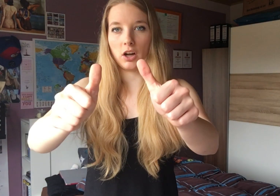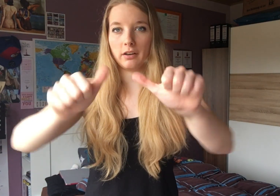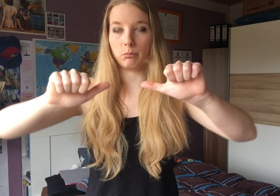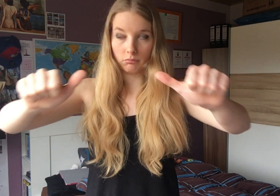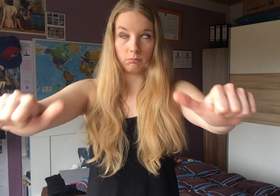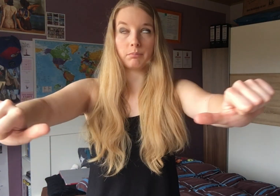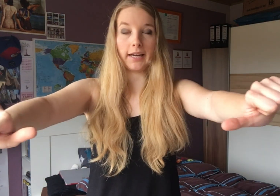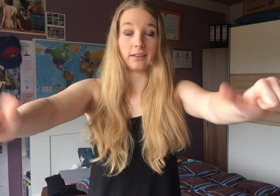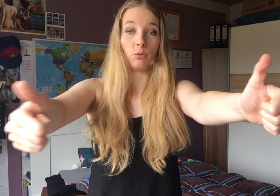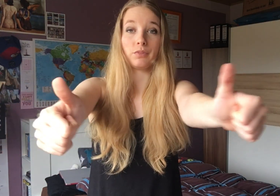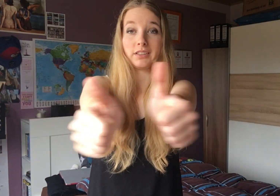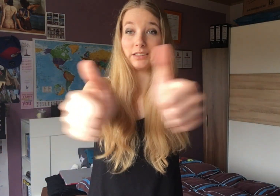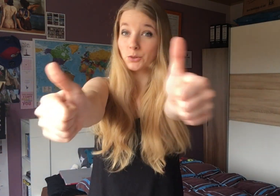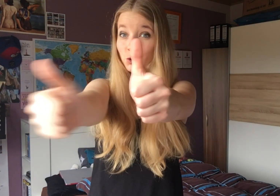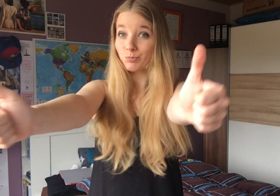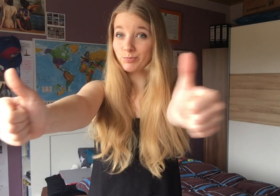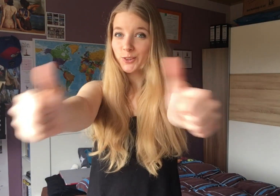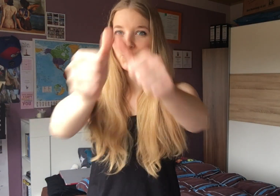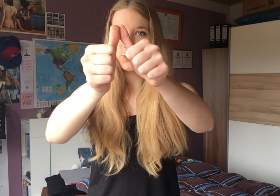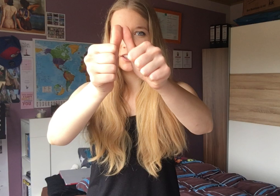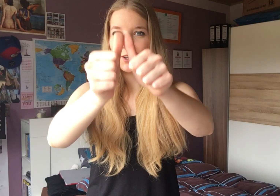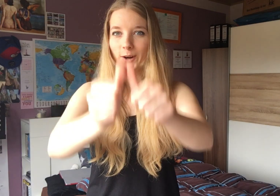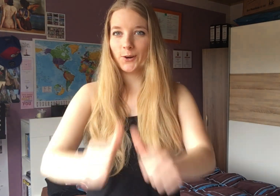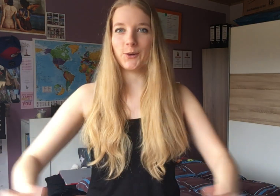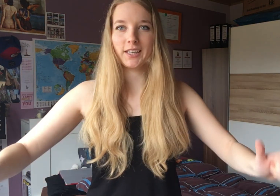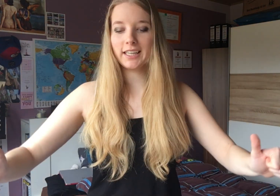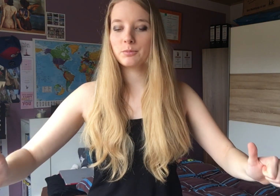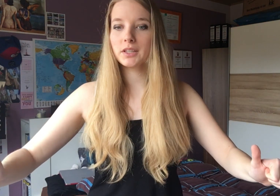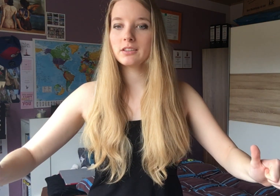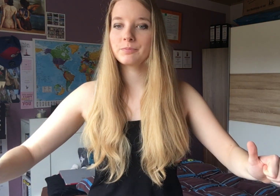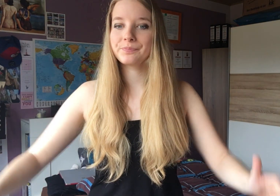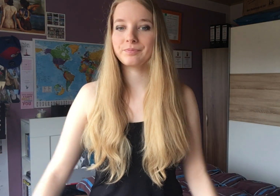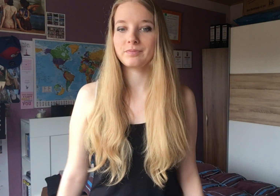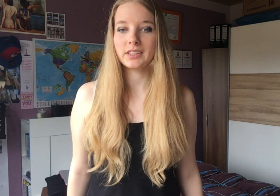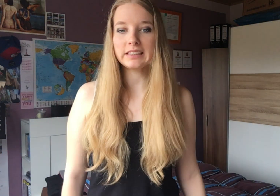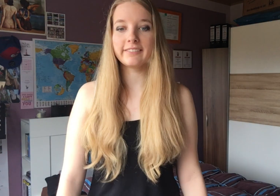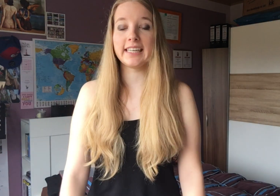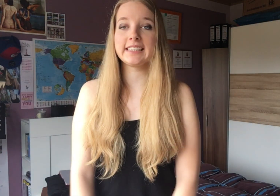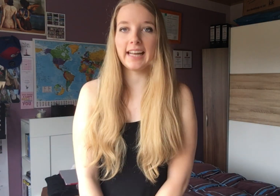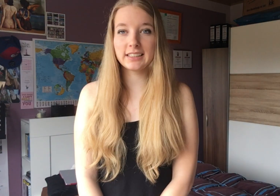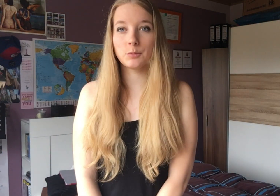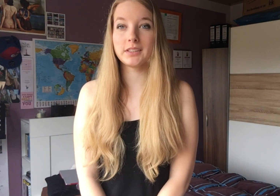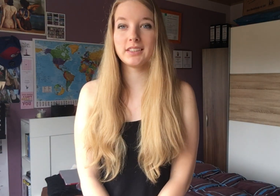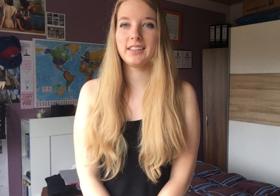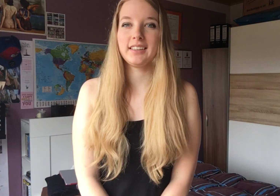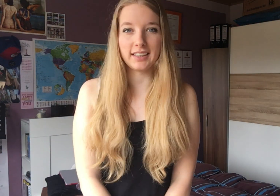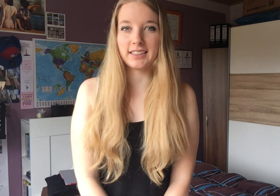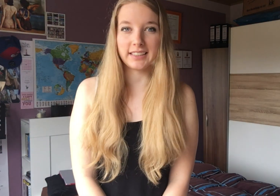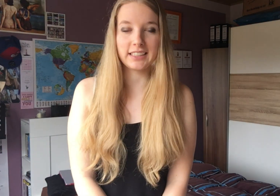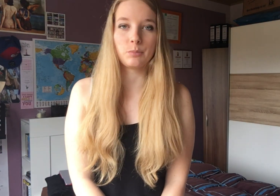beiden Daumen nach oben glücklich bin, weil ich leiser bin, leiser seit ich